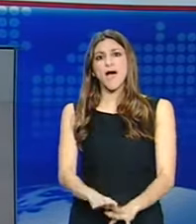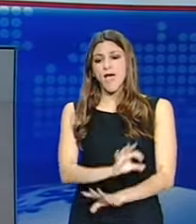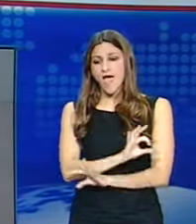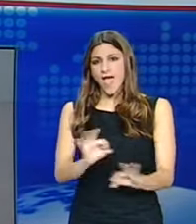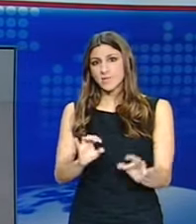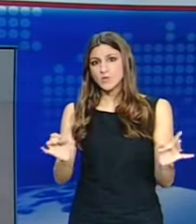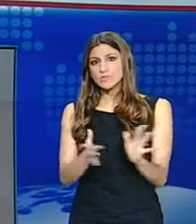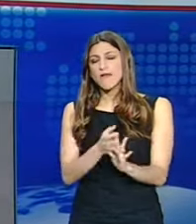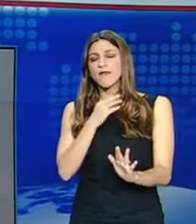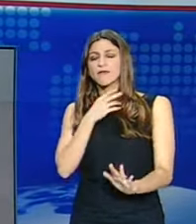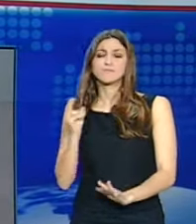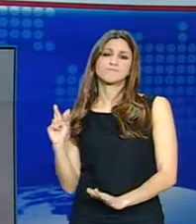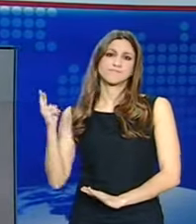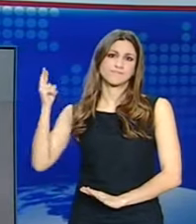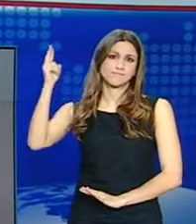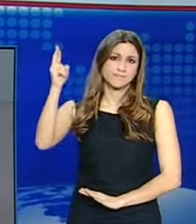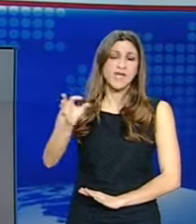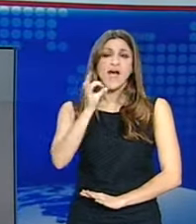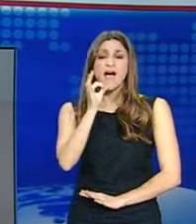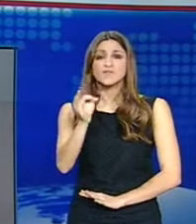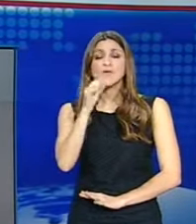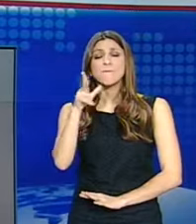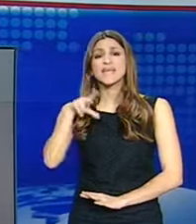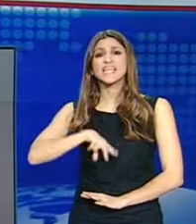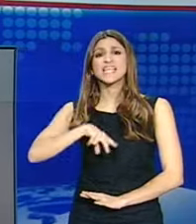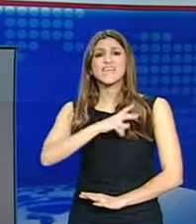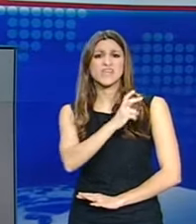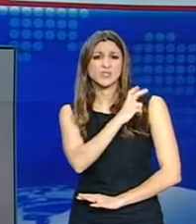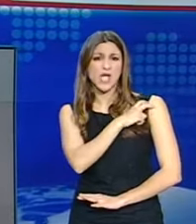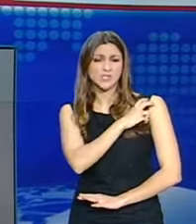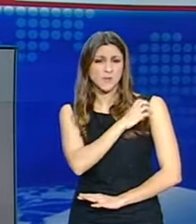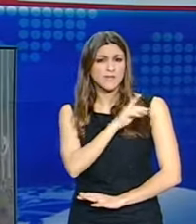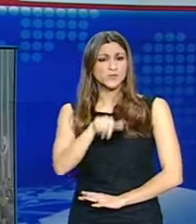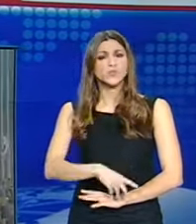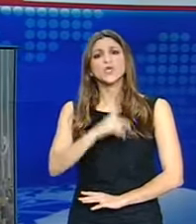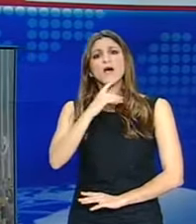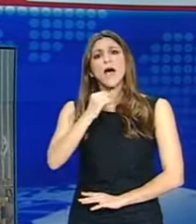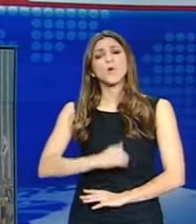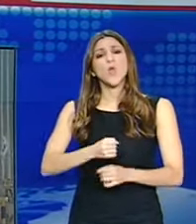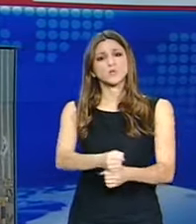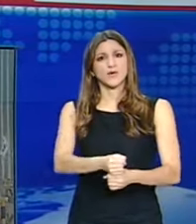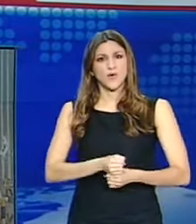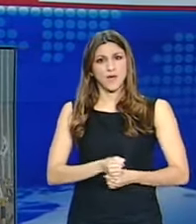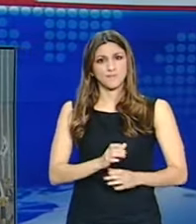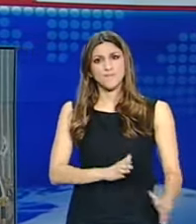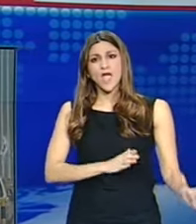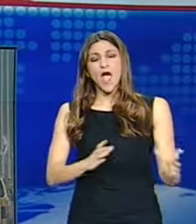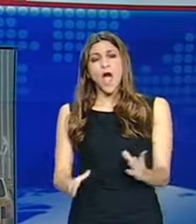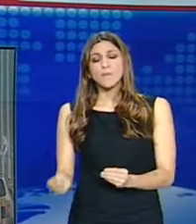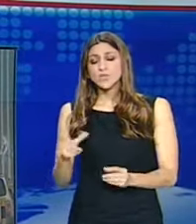μετέβωσε σήμερα νοτιοκοριατικό πρακτορείο ειδήσεων επικαλούμενο κυβερνητικό αξιωματούχος της Σεούλη. Στο μεταξύ εκατοντάβες νοτιοκορεάτες